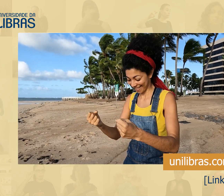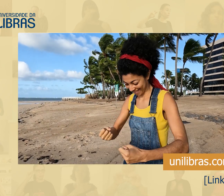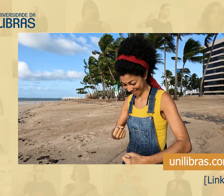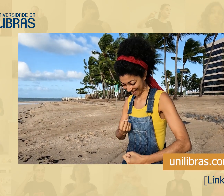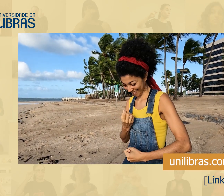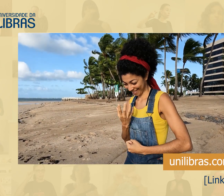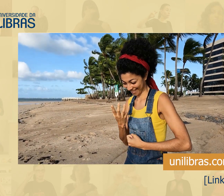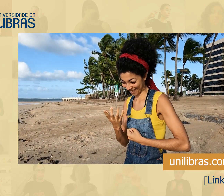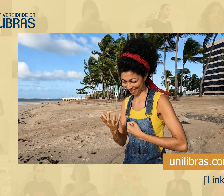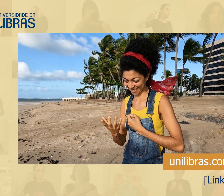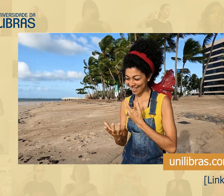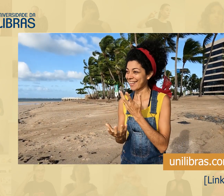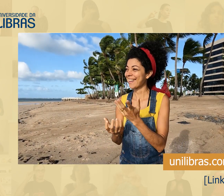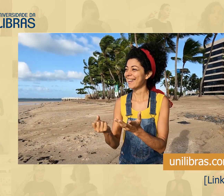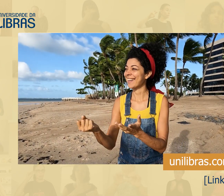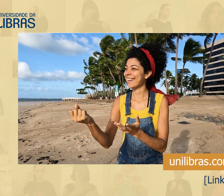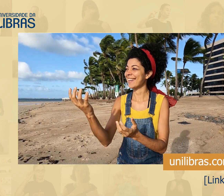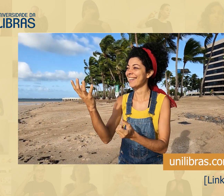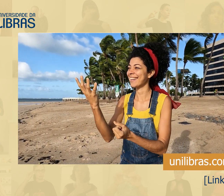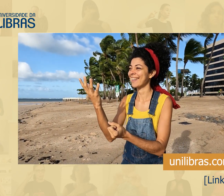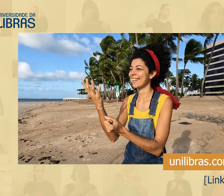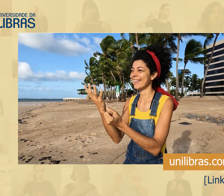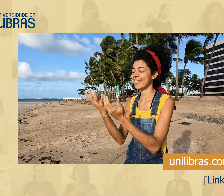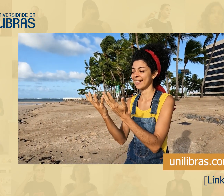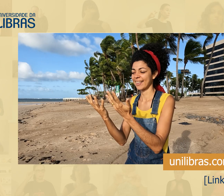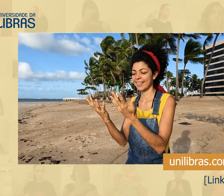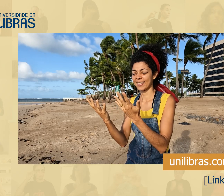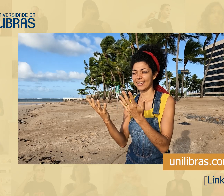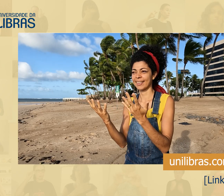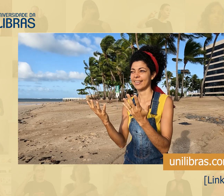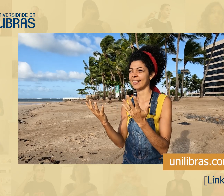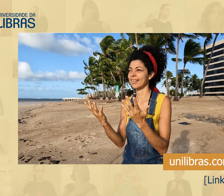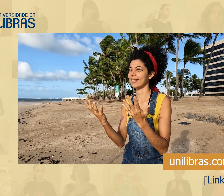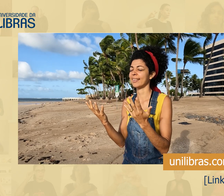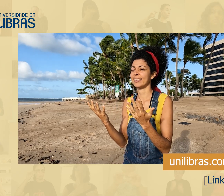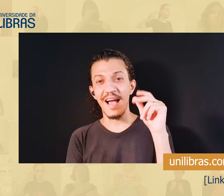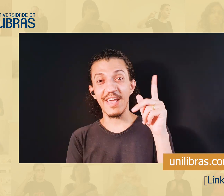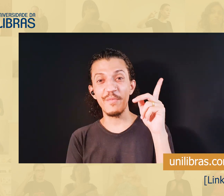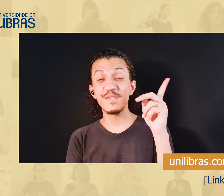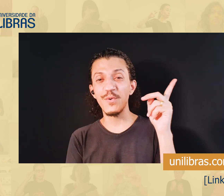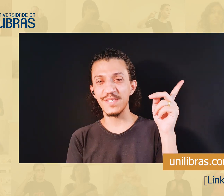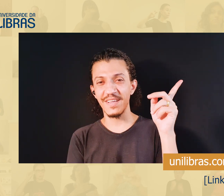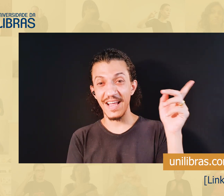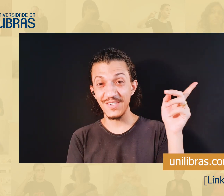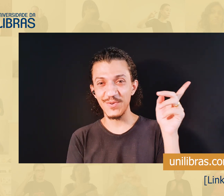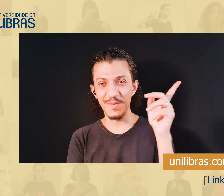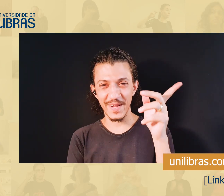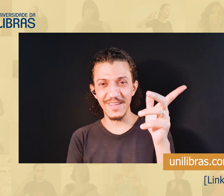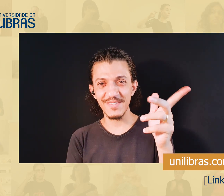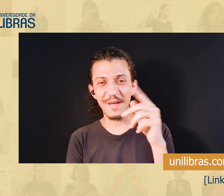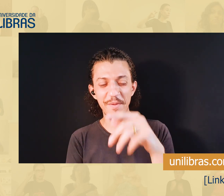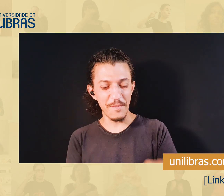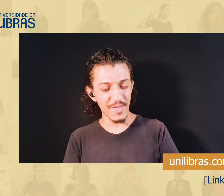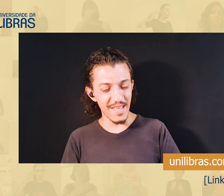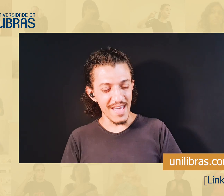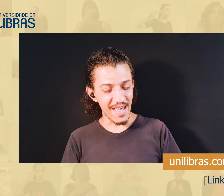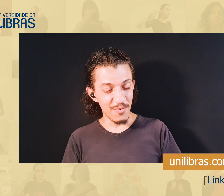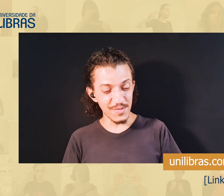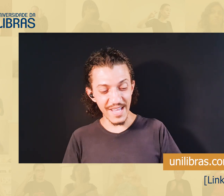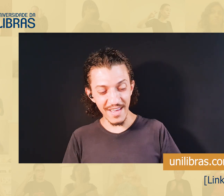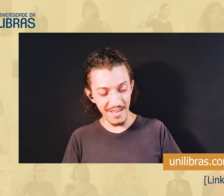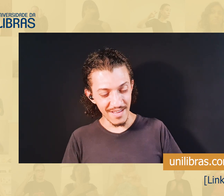Nessa época, nesse dia aí, eu falei com a Raquel, olha, eu não sei como que... Raquel é minha esposa, ela é surda, para quem não sabe.